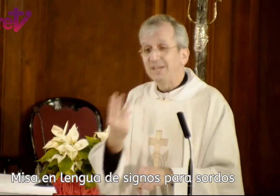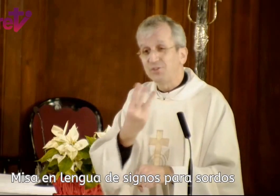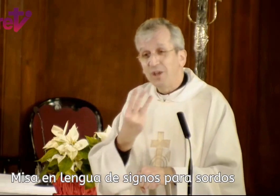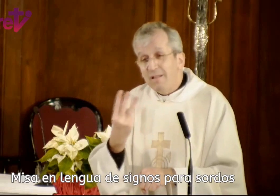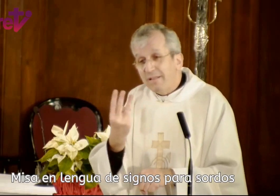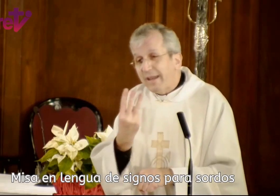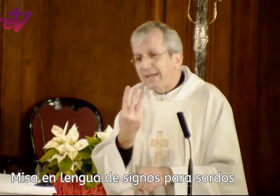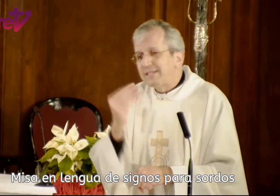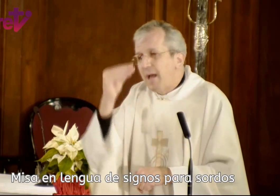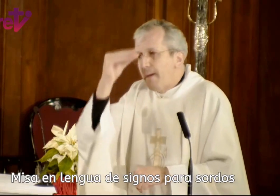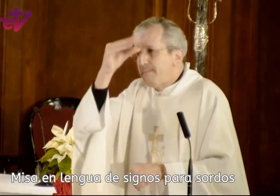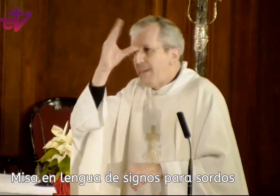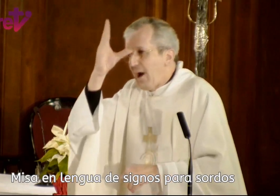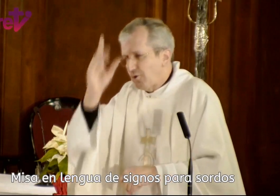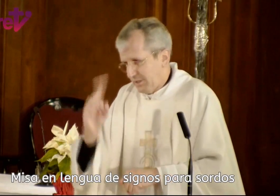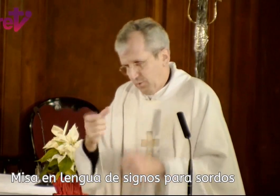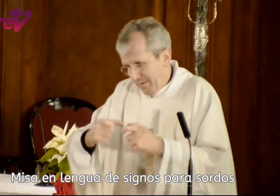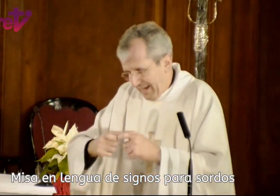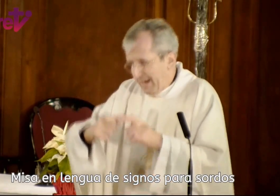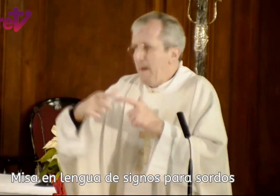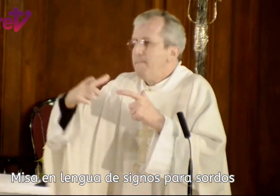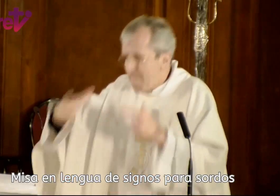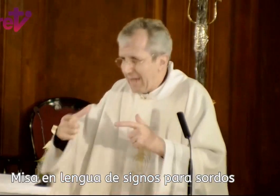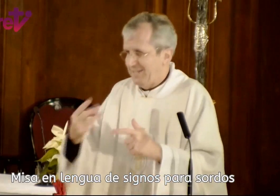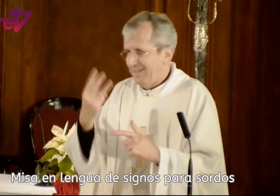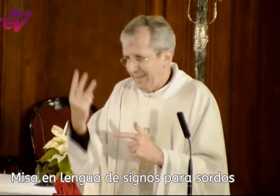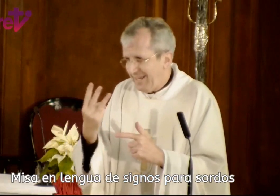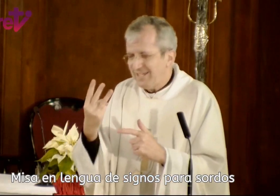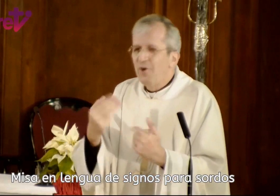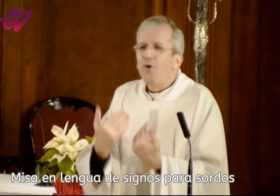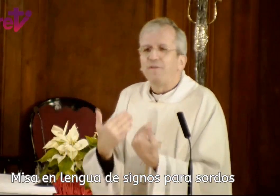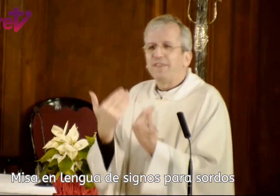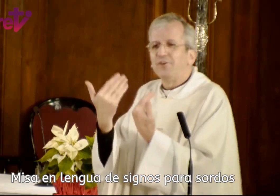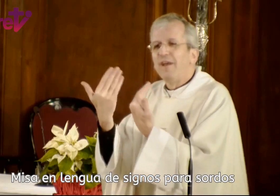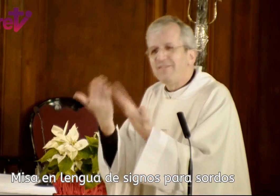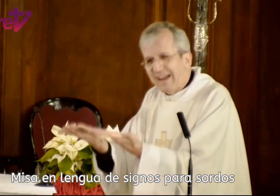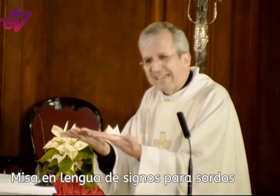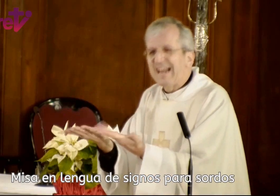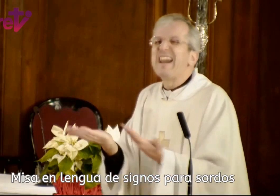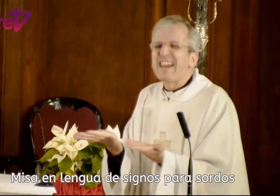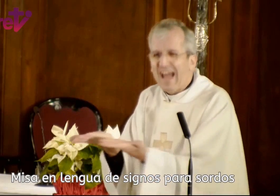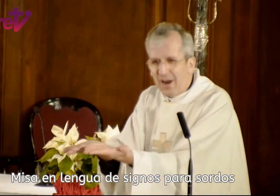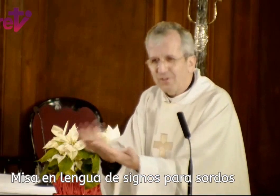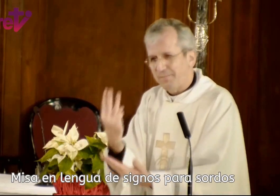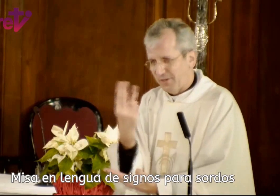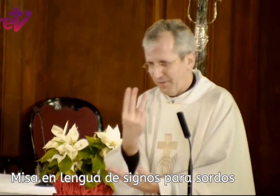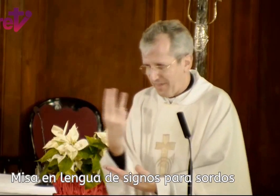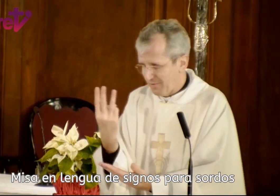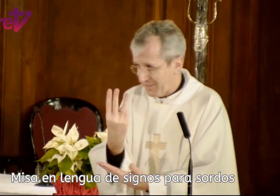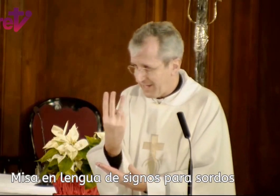Esos tres magos, que seguramente eran más de tres, ofrecieron tres regalos, y por eso decimos tres,